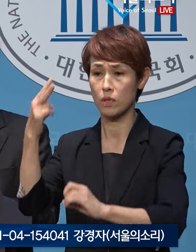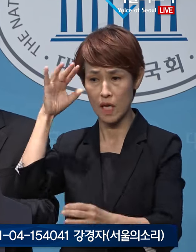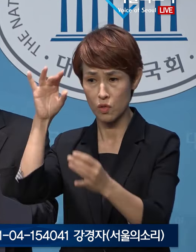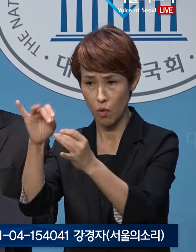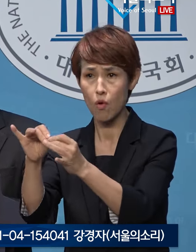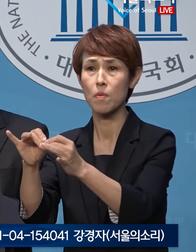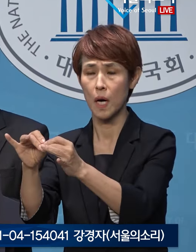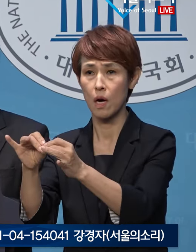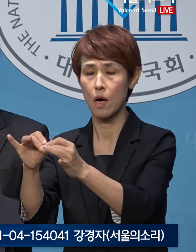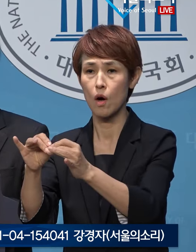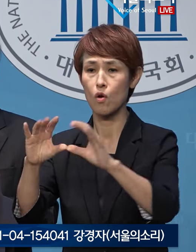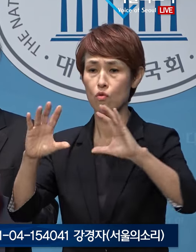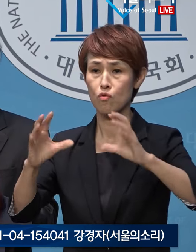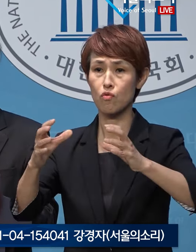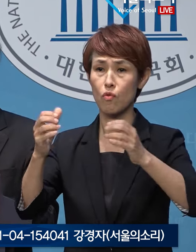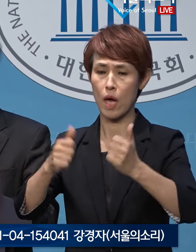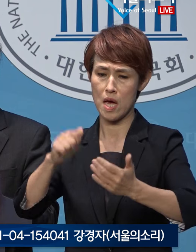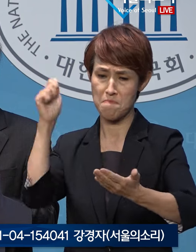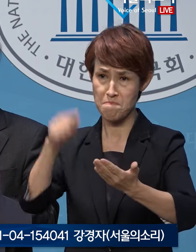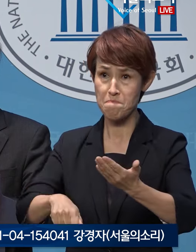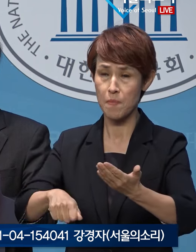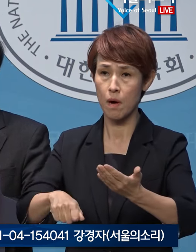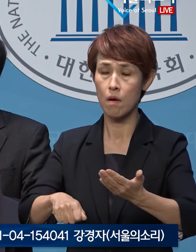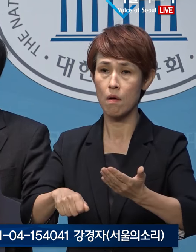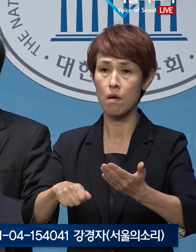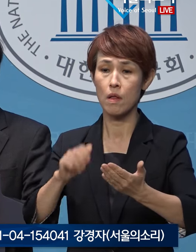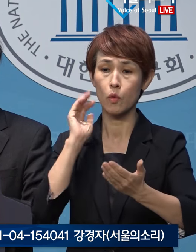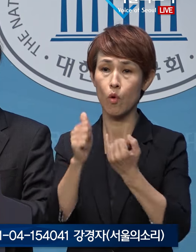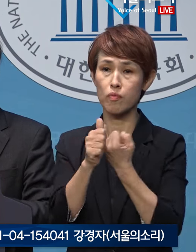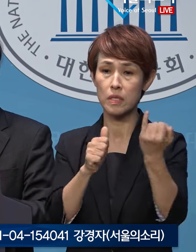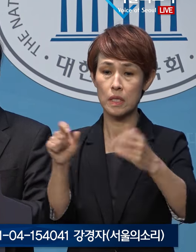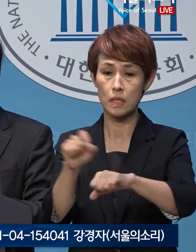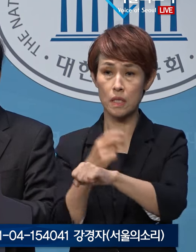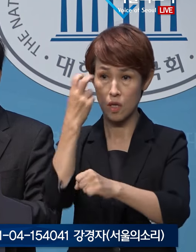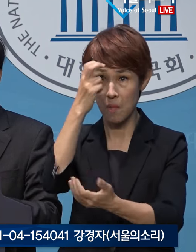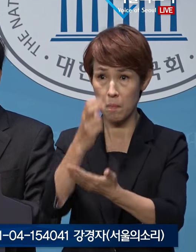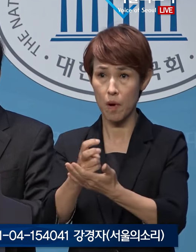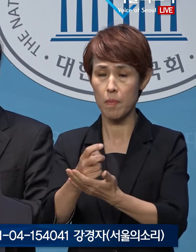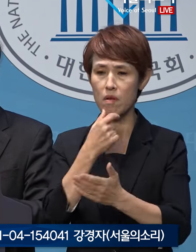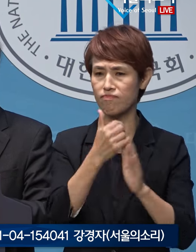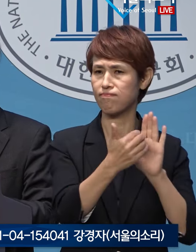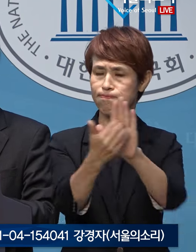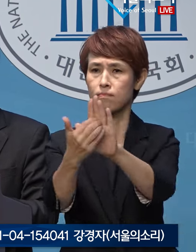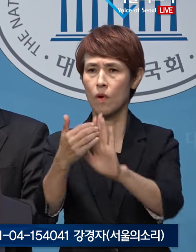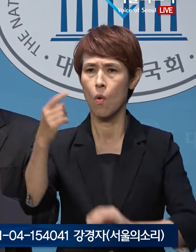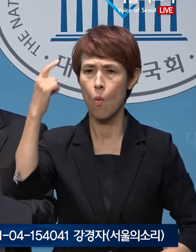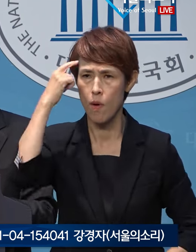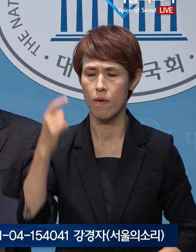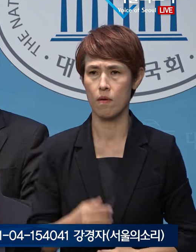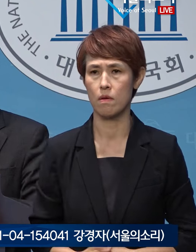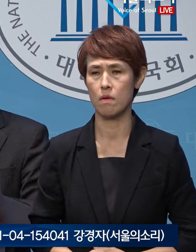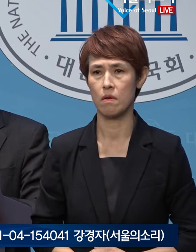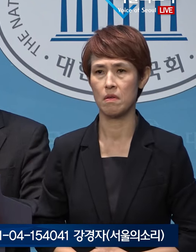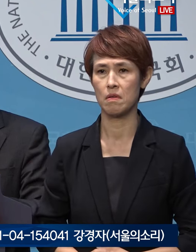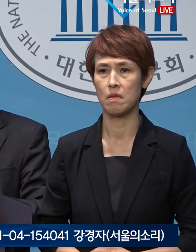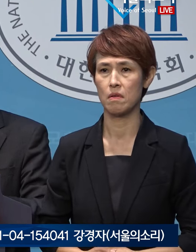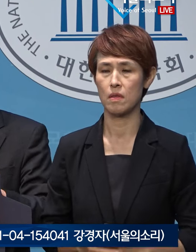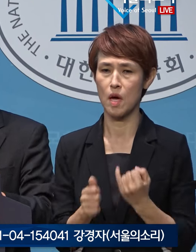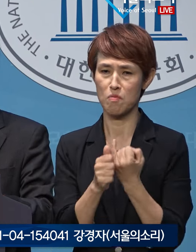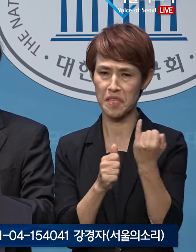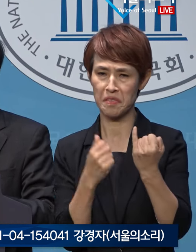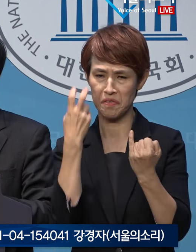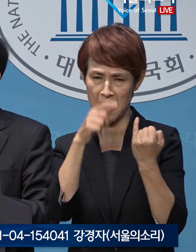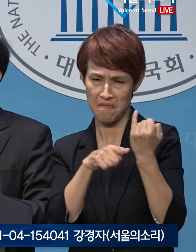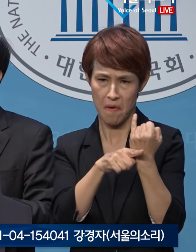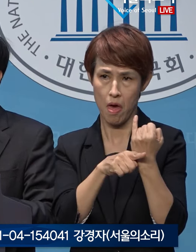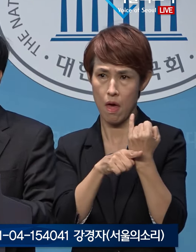국회를 통과한 김건희 특검법원에 거부권을 행사했습니다. 자신의 아내를 수사하라는